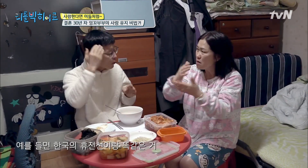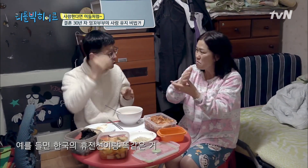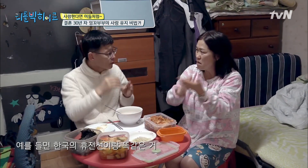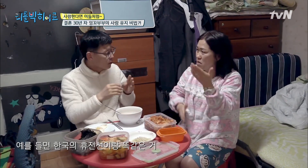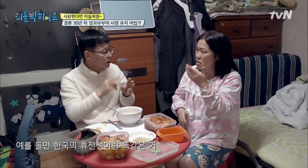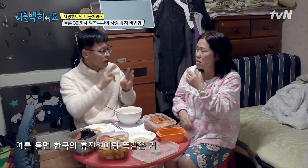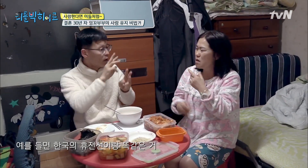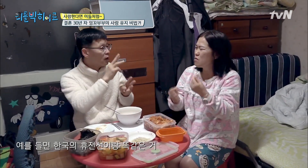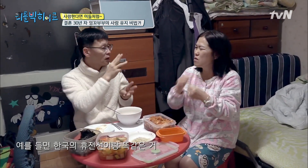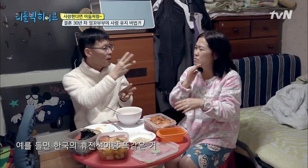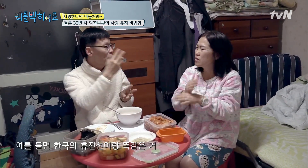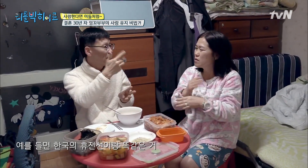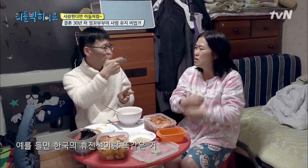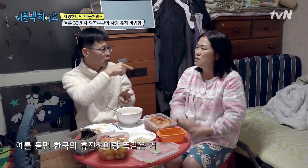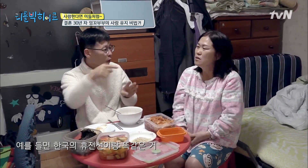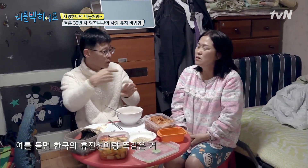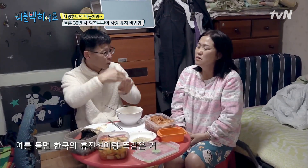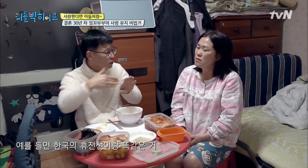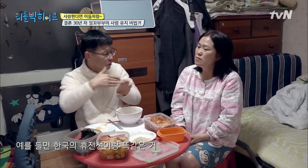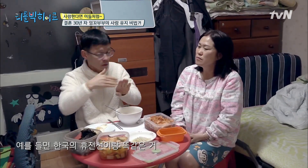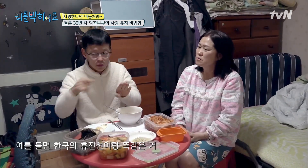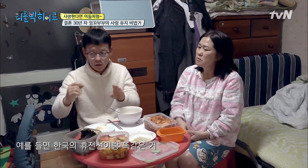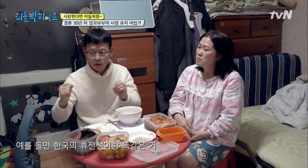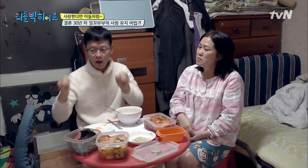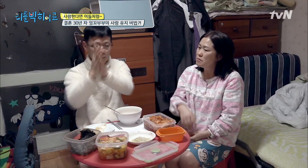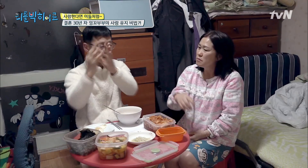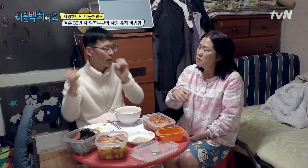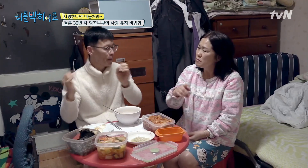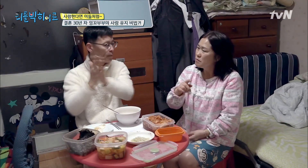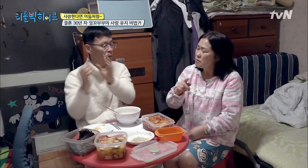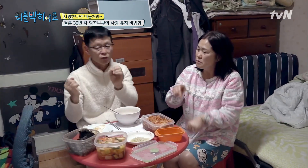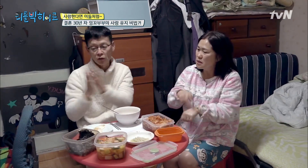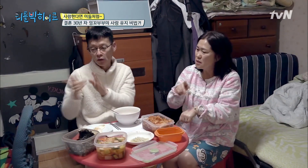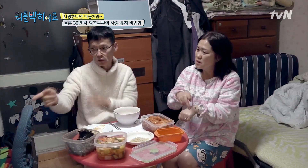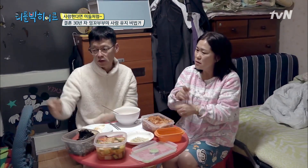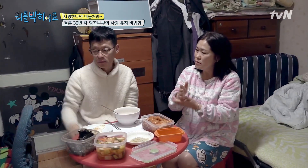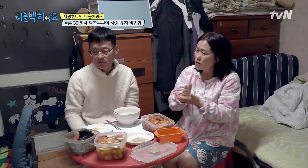한국은 38선 똑같이 고급적. 같이 막 박박박 부르는 느낌.